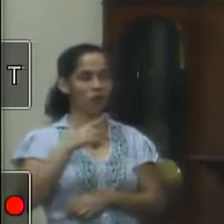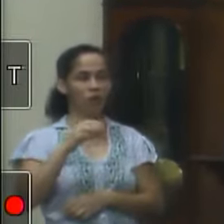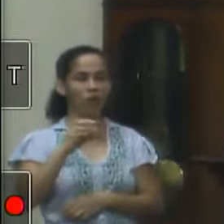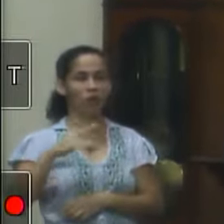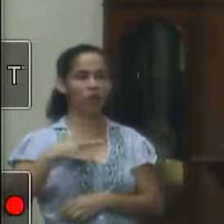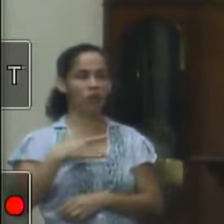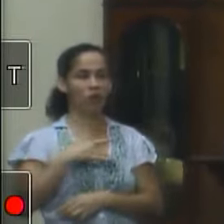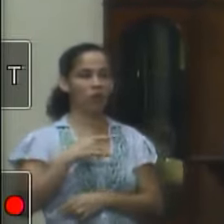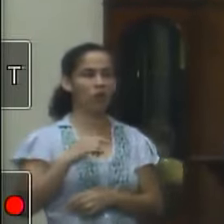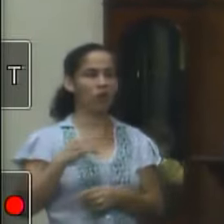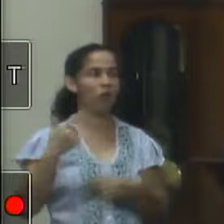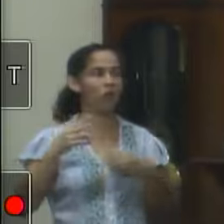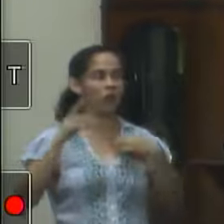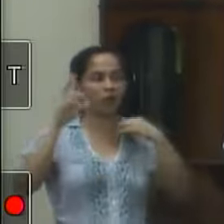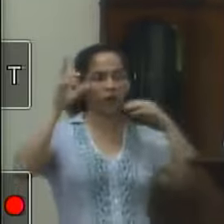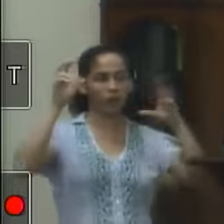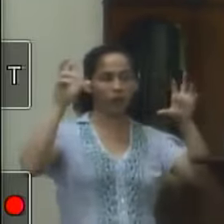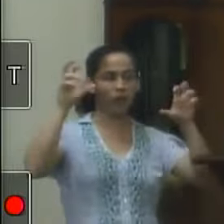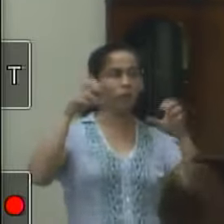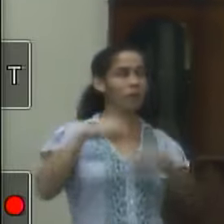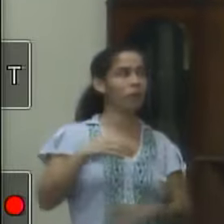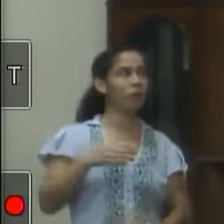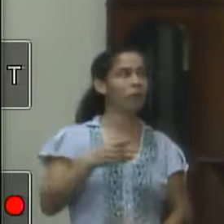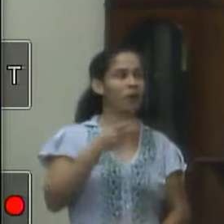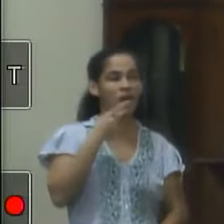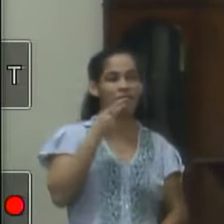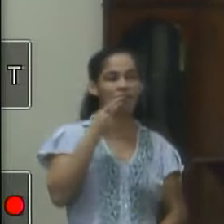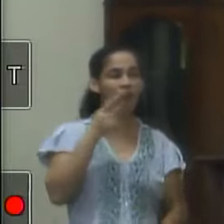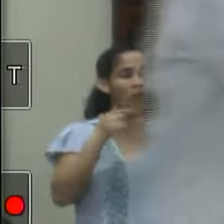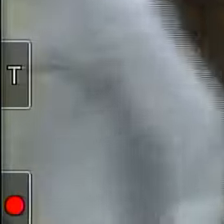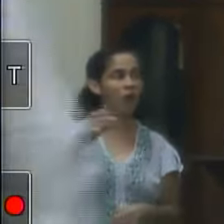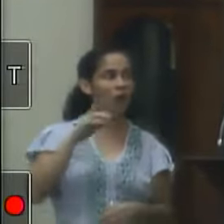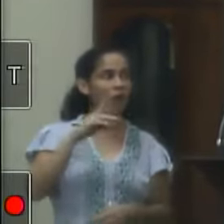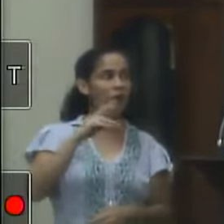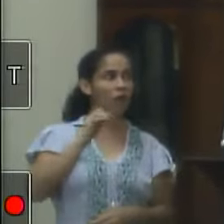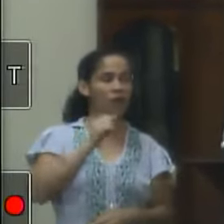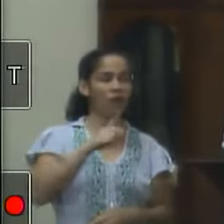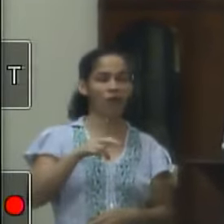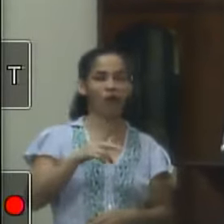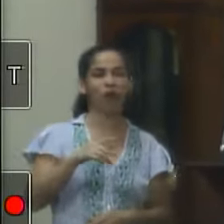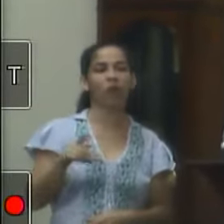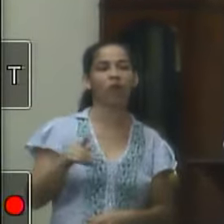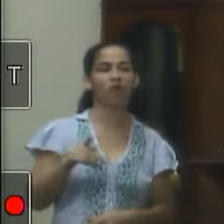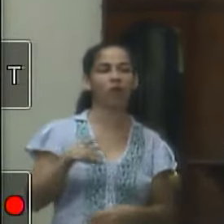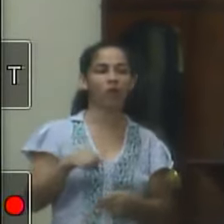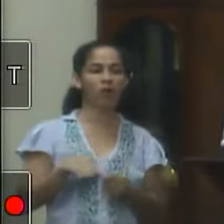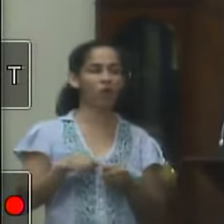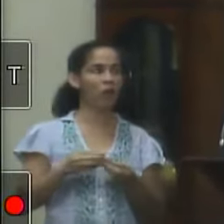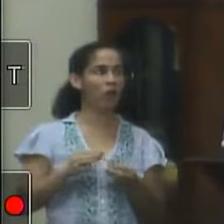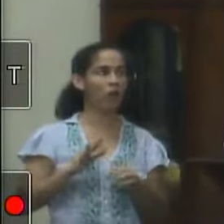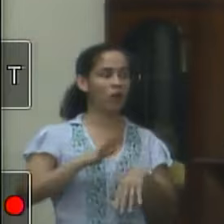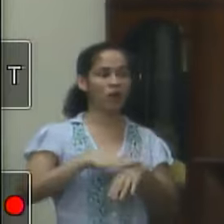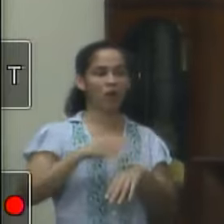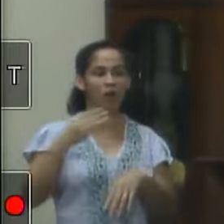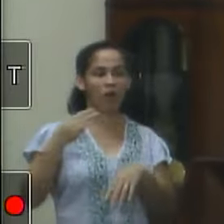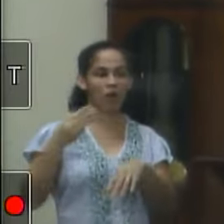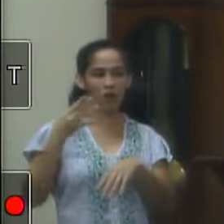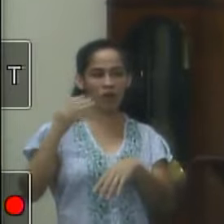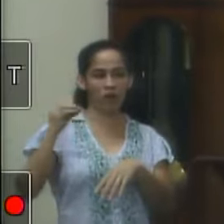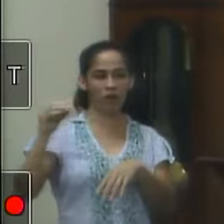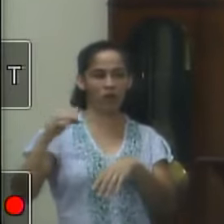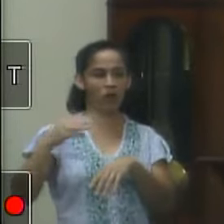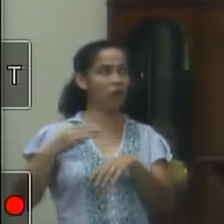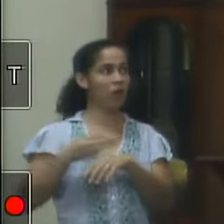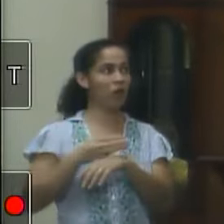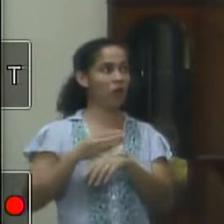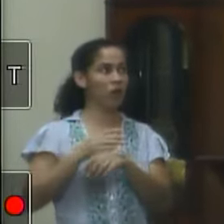saúde não tem um assunto nessa cidade que está lá no Facebook Rafael Tavares tudo às vezes eu não dou conta meus zap são mais de 400 zap por semana